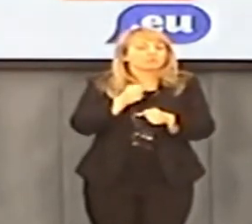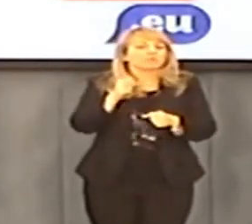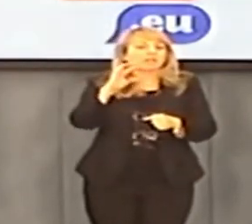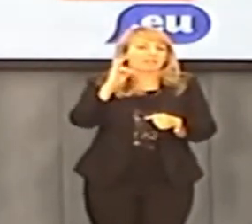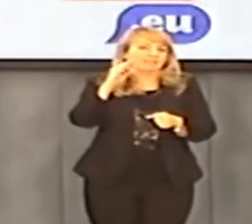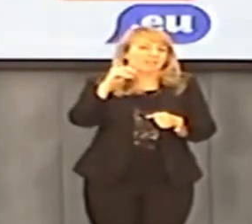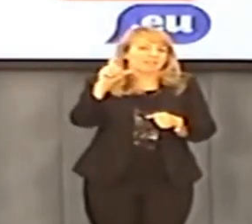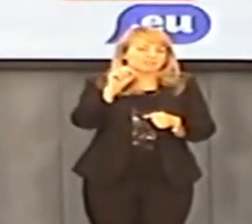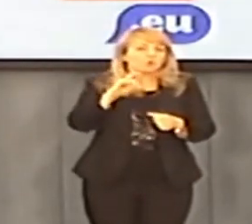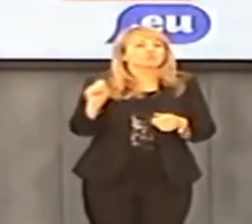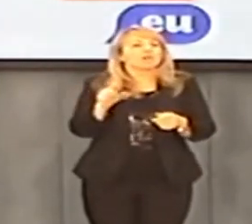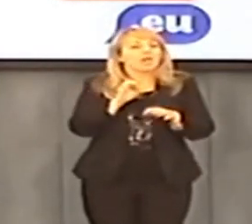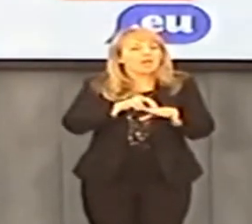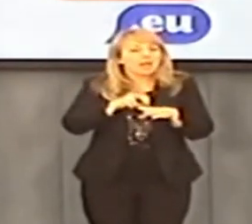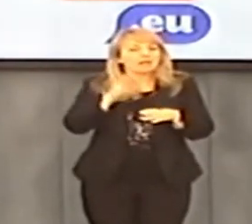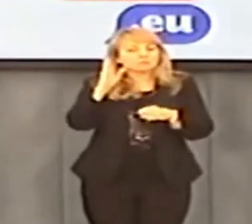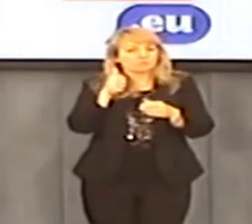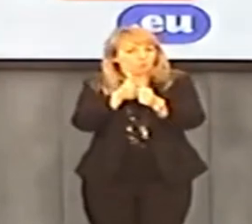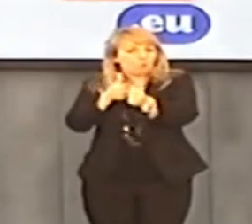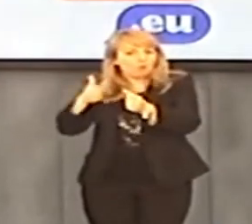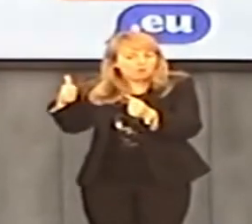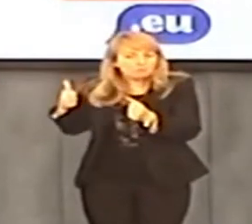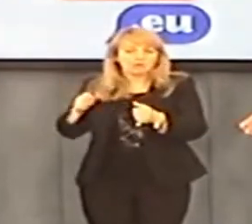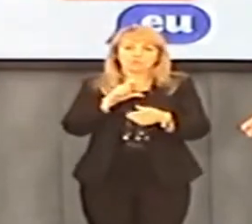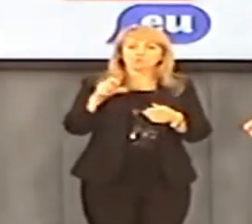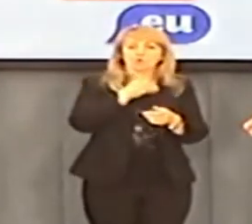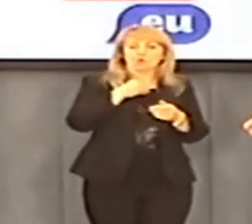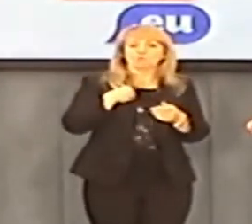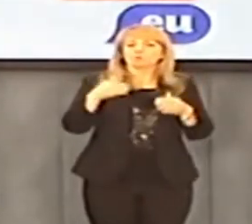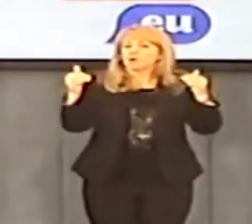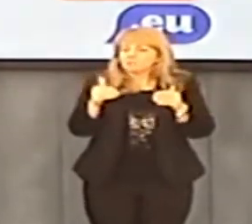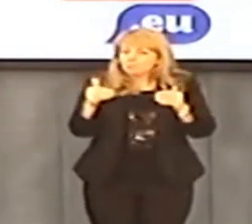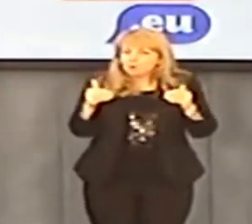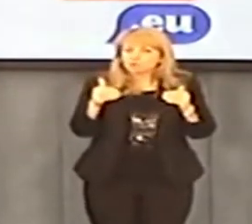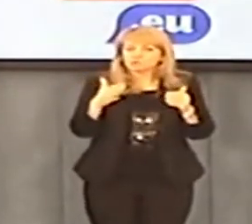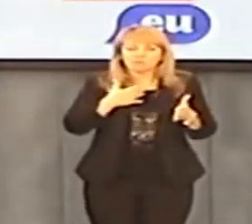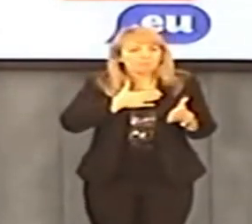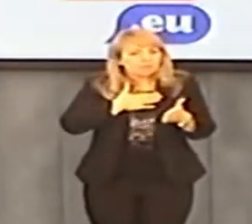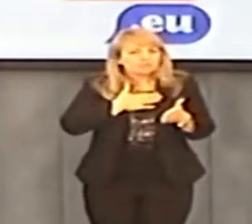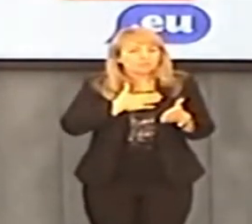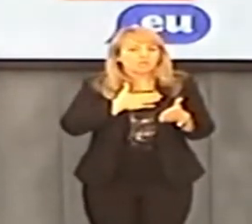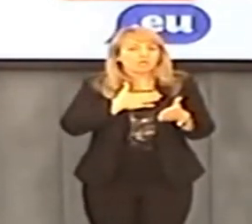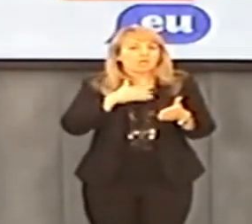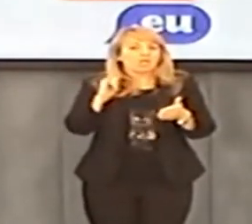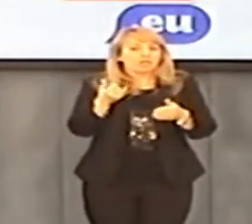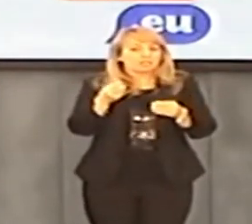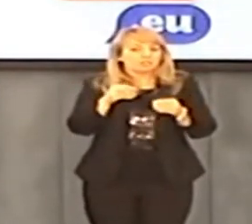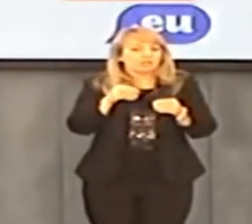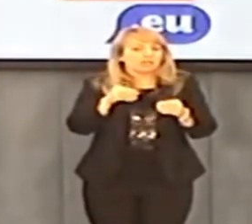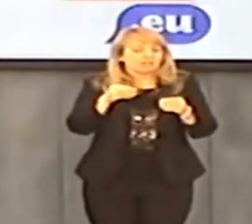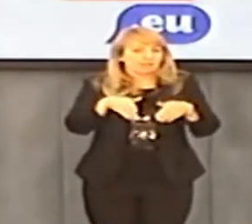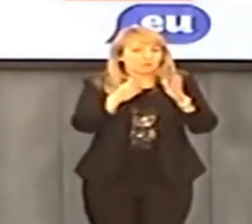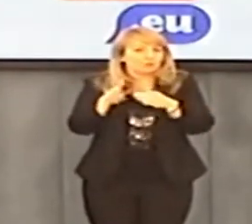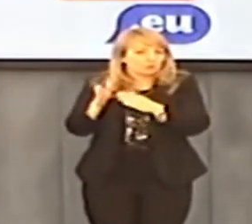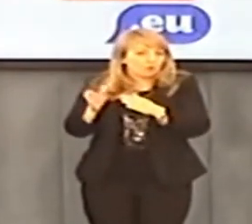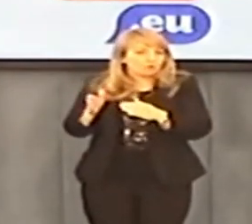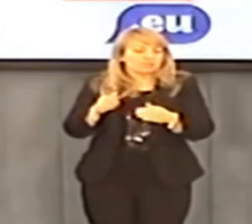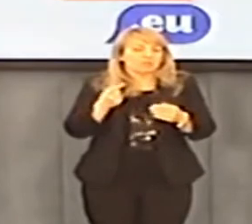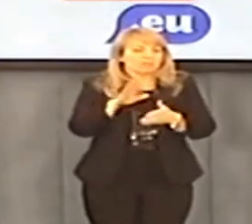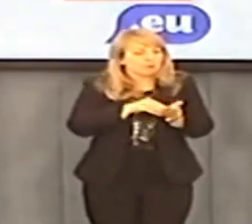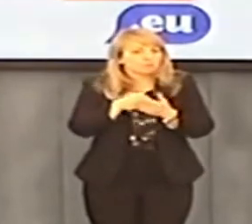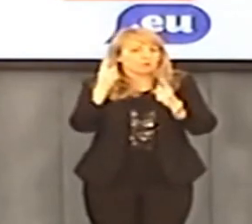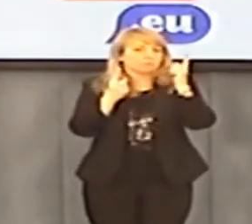Tesko pracującego? Jaka ta pensja będzie? Czy będą kolejki do specjalistów? Czy będzie w Polsce można po prostu